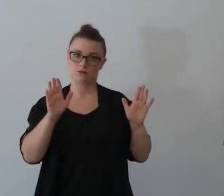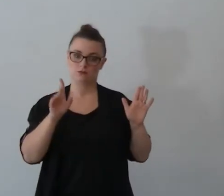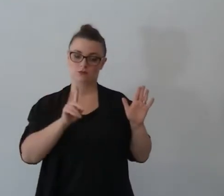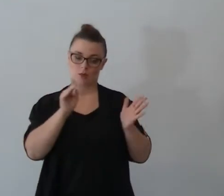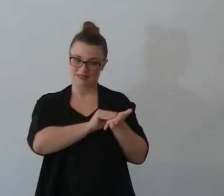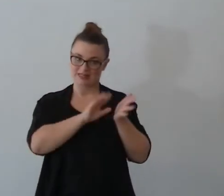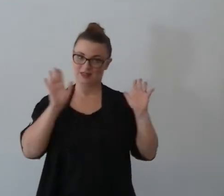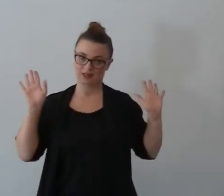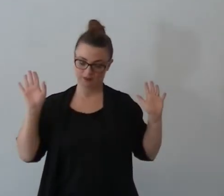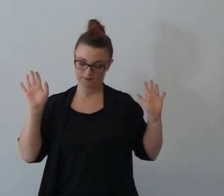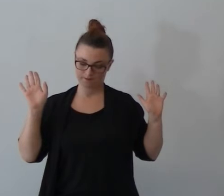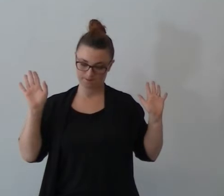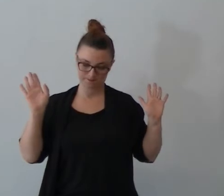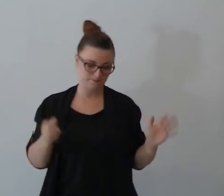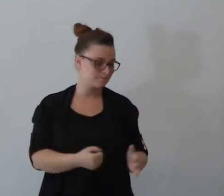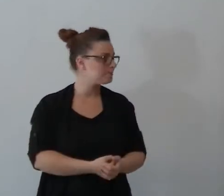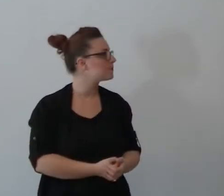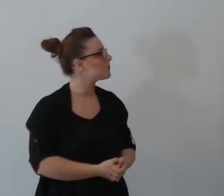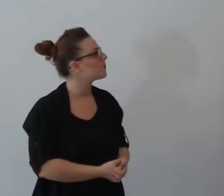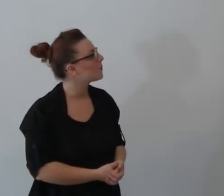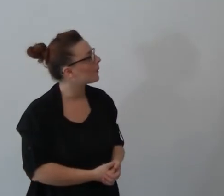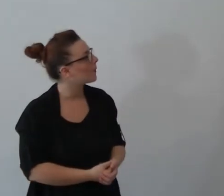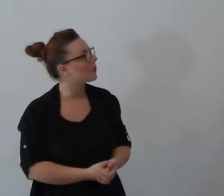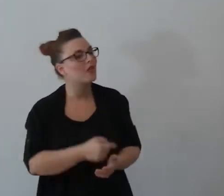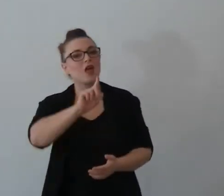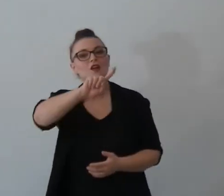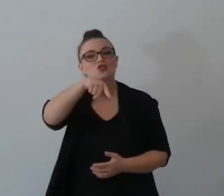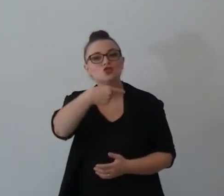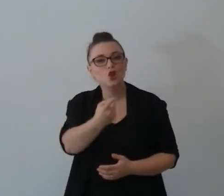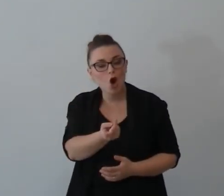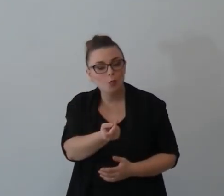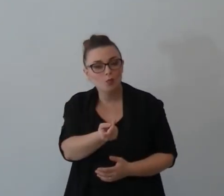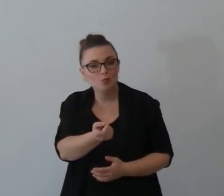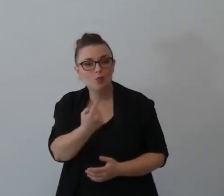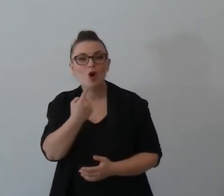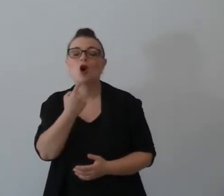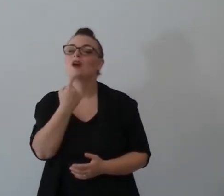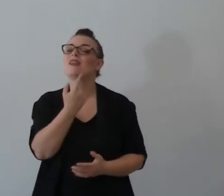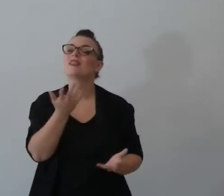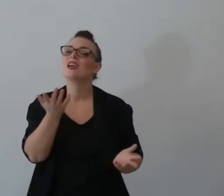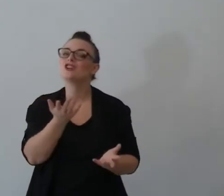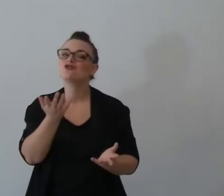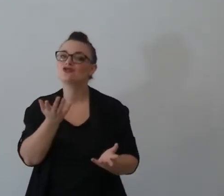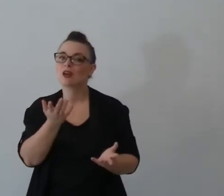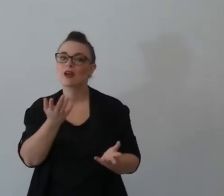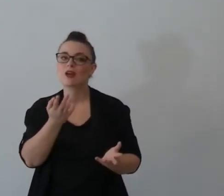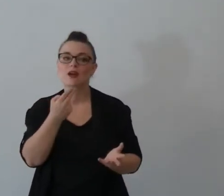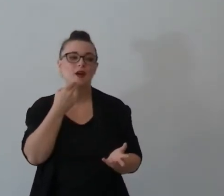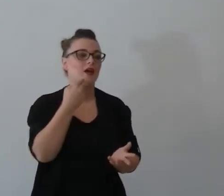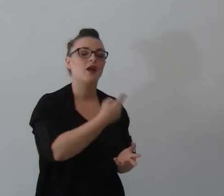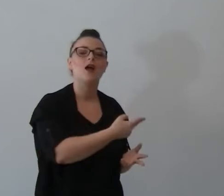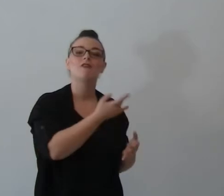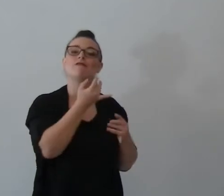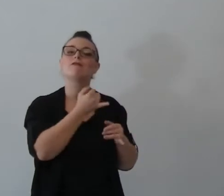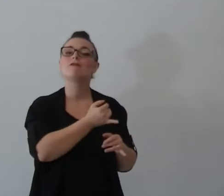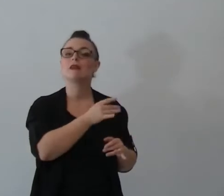la seconda che fa cosa che ha sii benedetta dal Signore figlia mia poco più avanti non